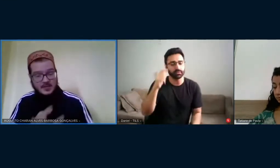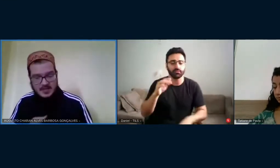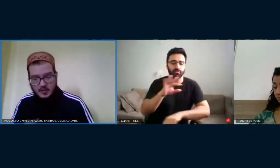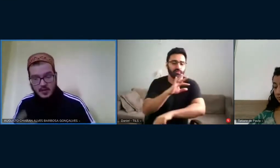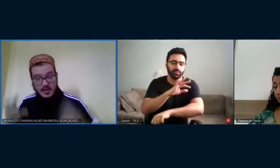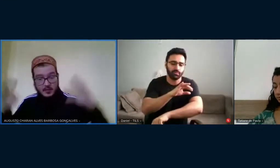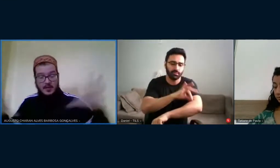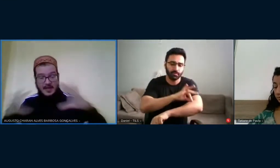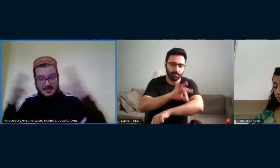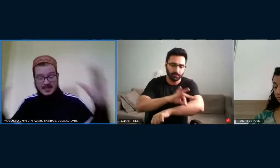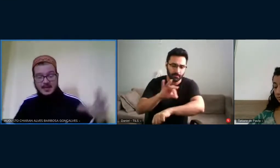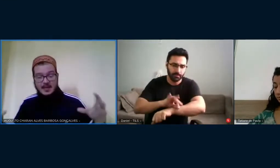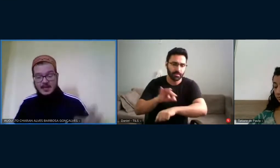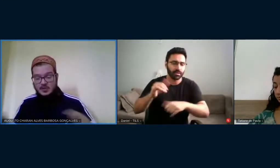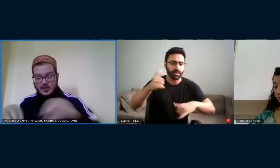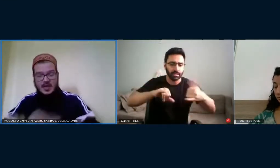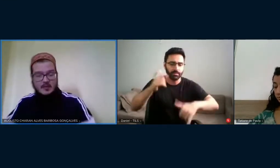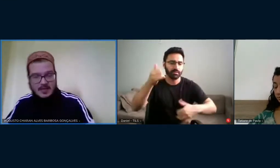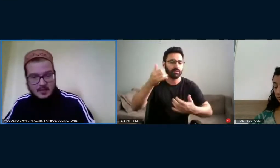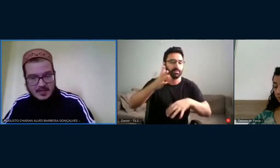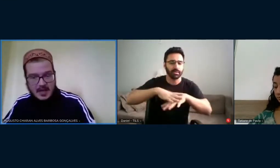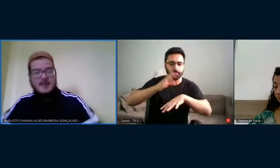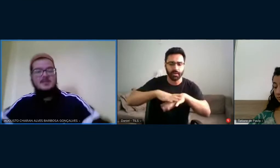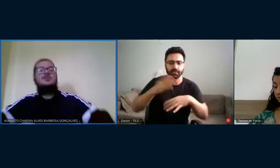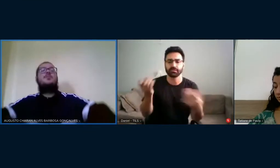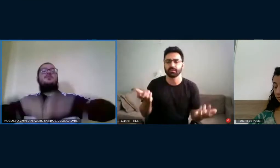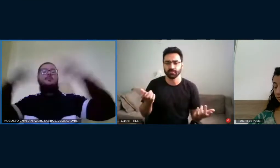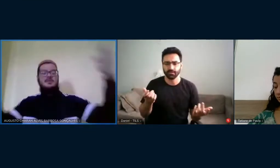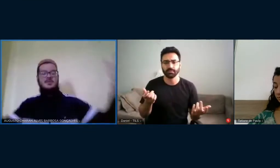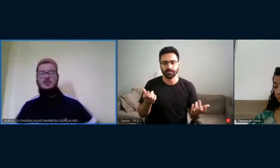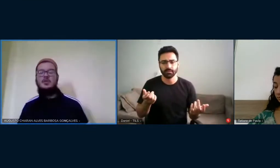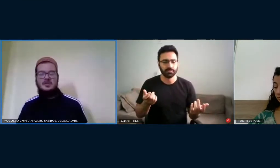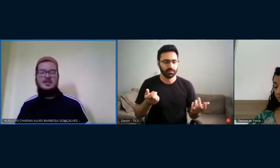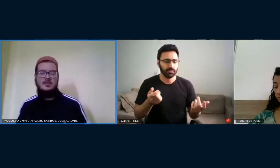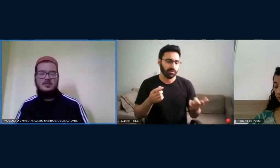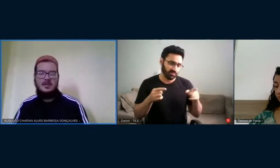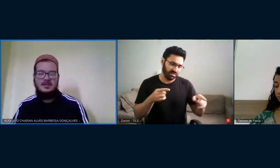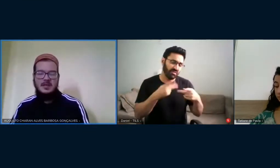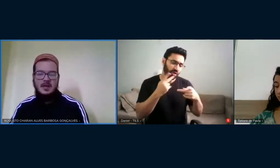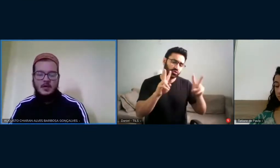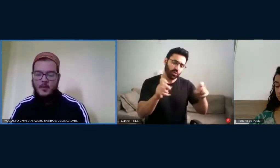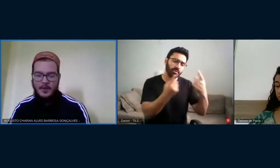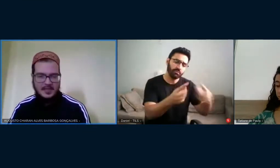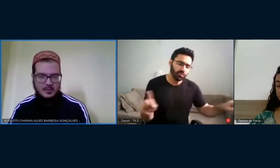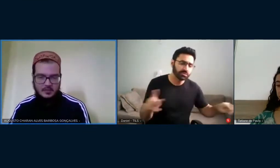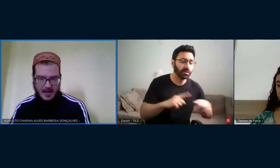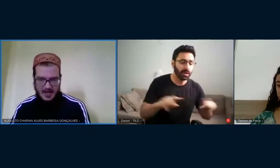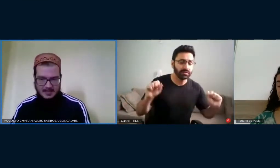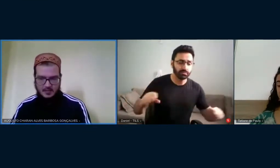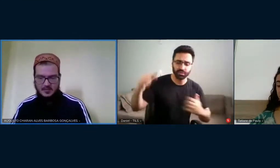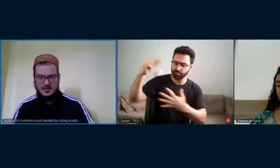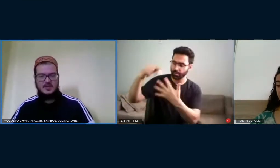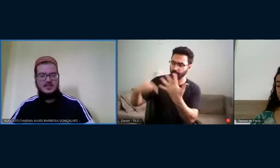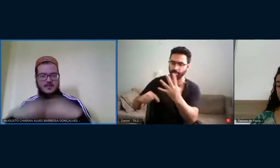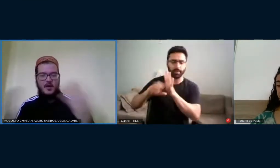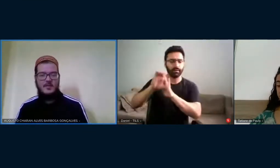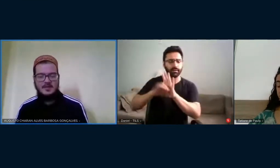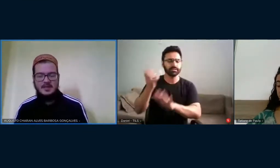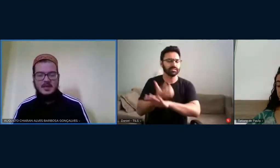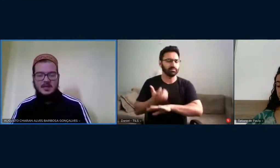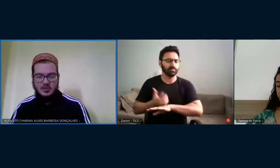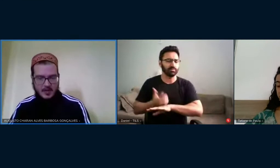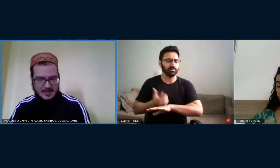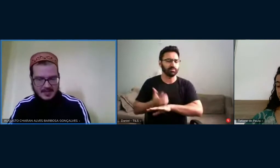do raciocínio químico, quer dizer, isso aqui é educação musical, mas a gente pode abranger todas as outras componentes culturais, todas as outras